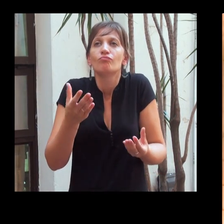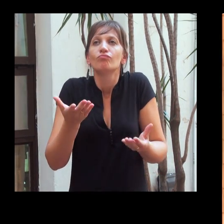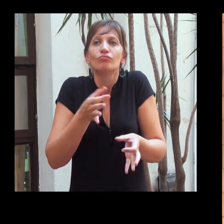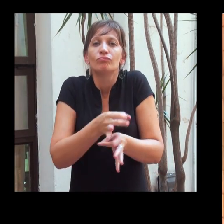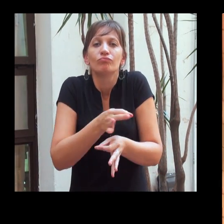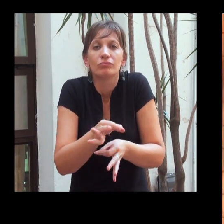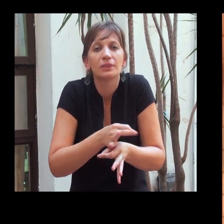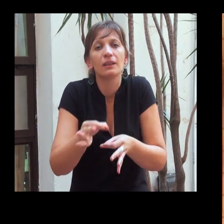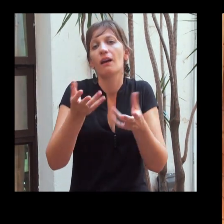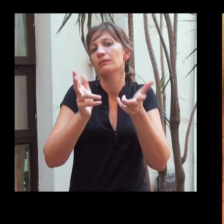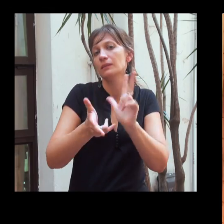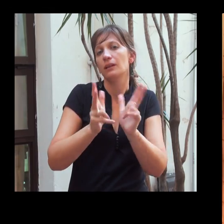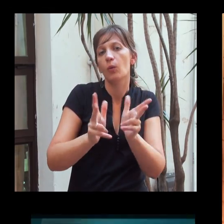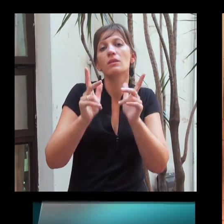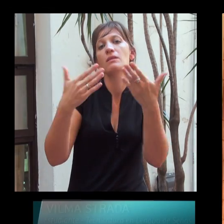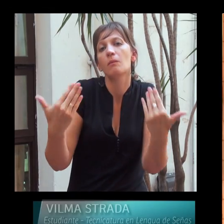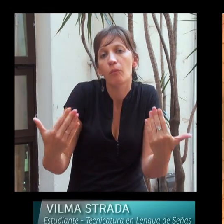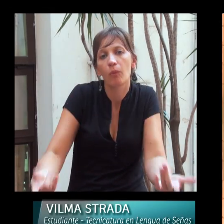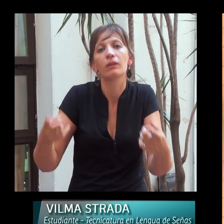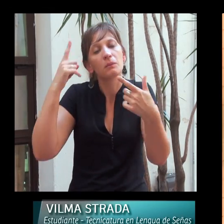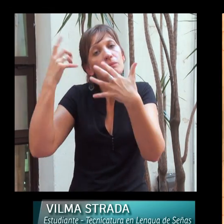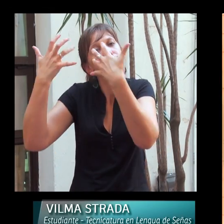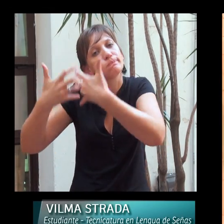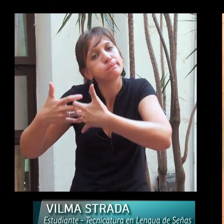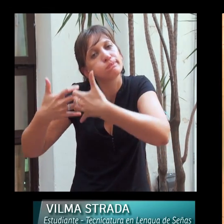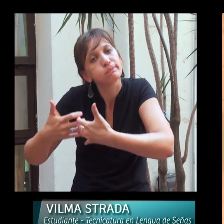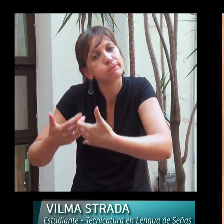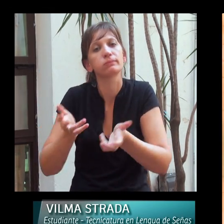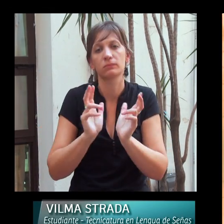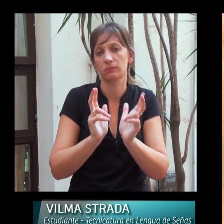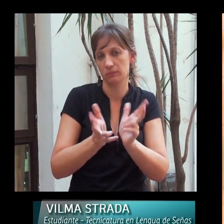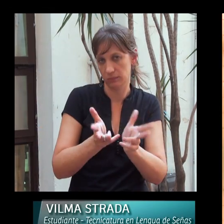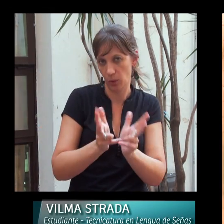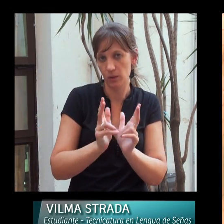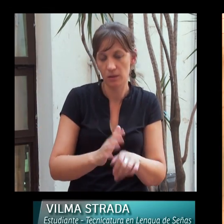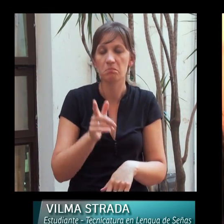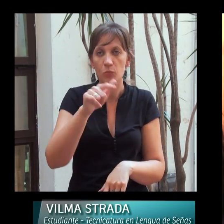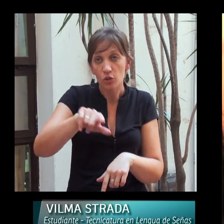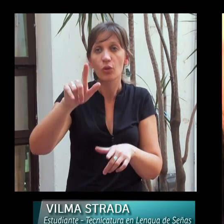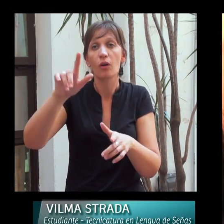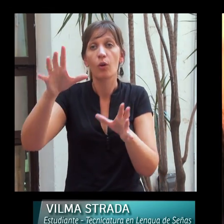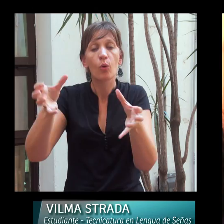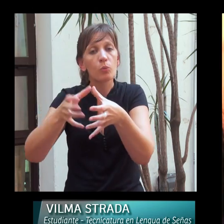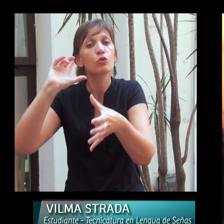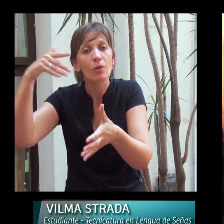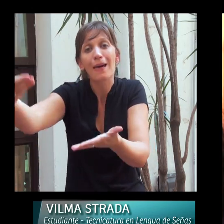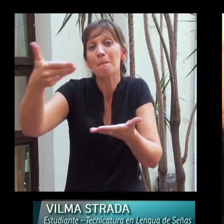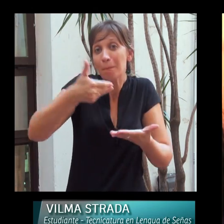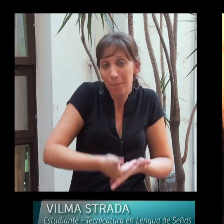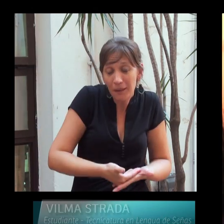y de reflexión sobre la enseñanza de la lengua de señas. Así que, bueno, en este marco de demanda de la comunidad sorda es que se propuso desde